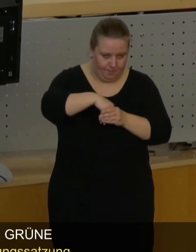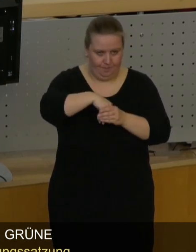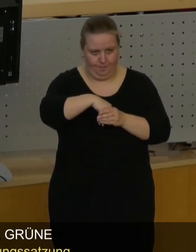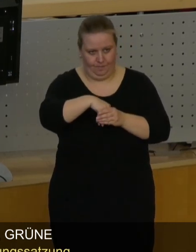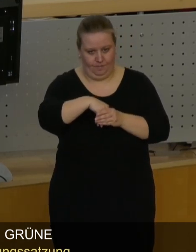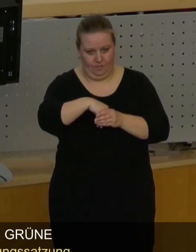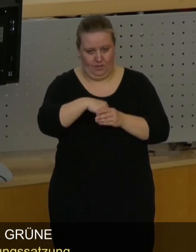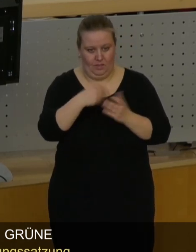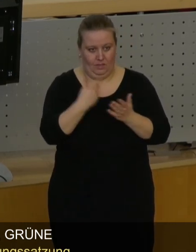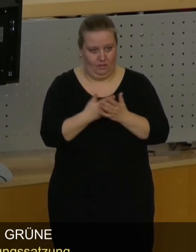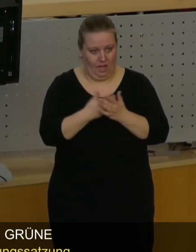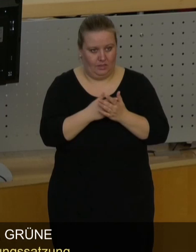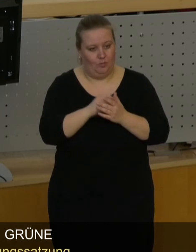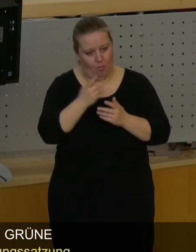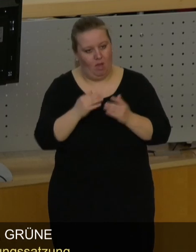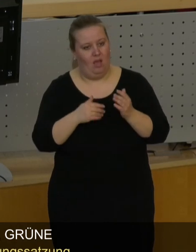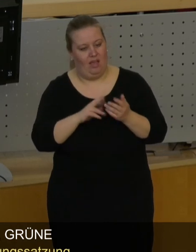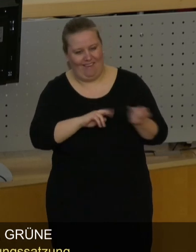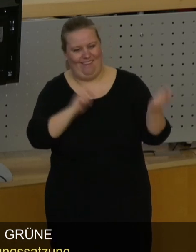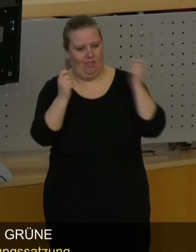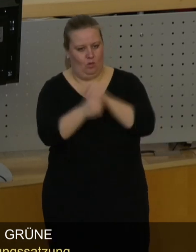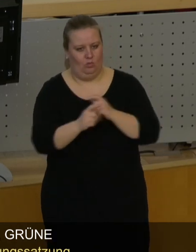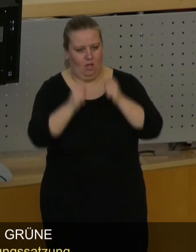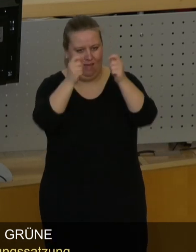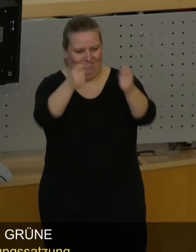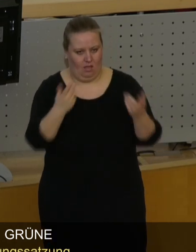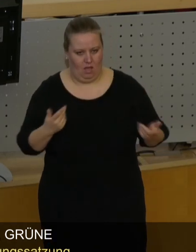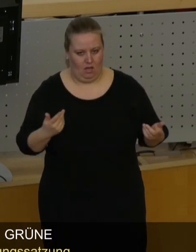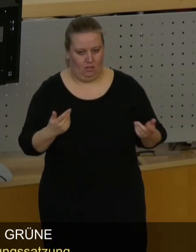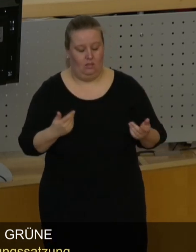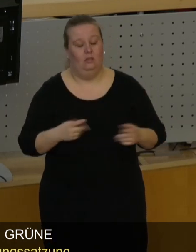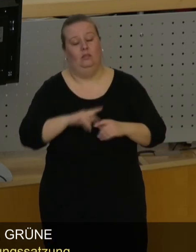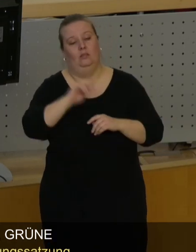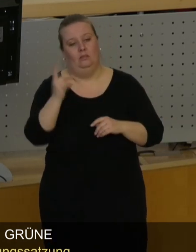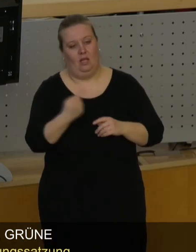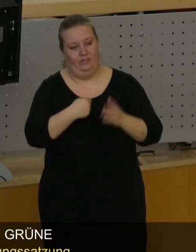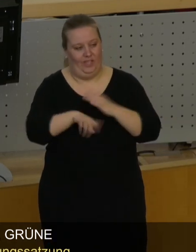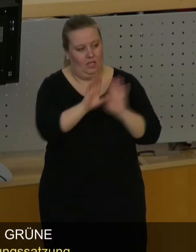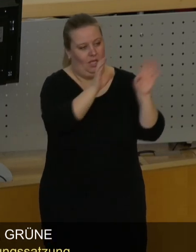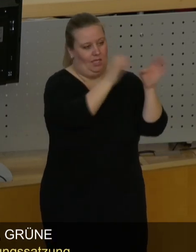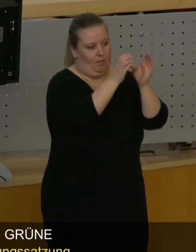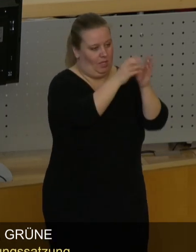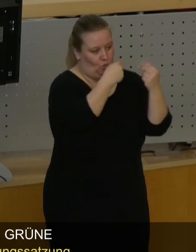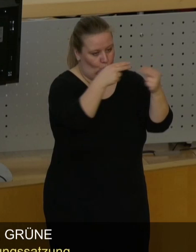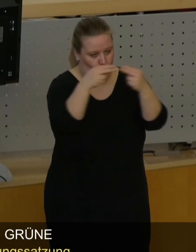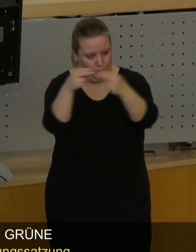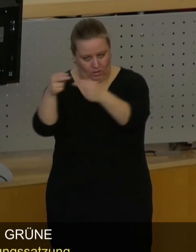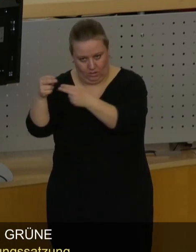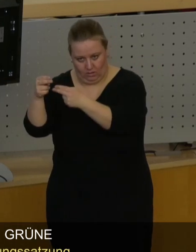in den Antrag. Deshalb gab es noch einen weiteren Änderungsantrag. Es ist abermals in die Gremien gegangen. Und,